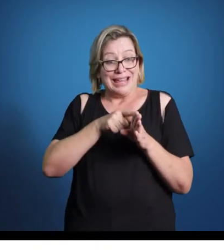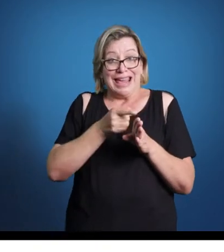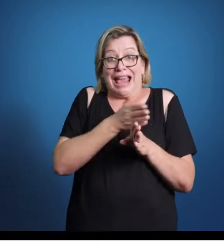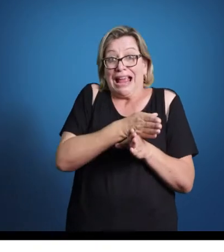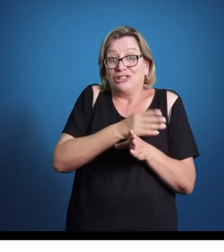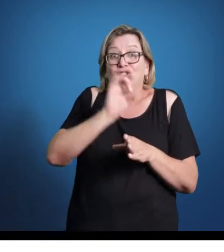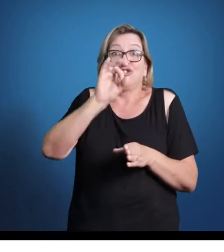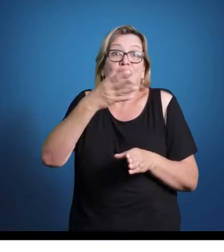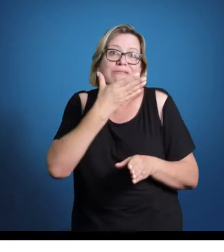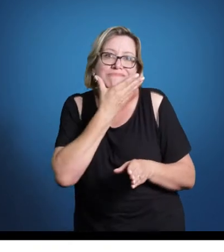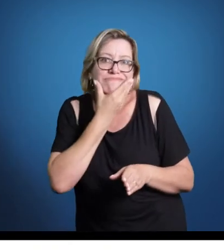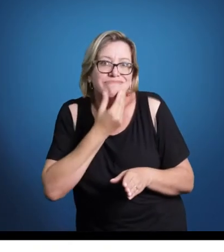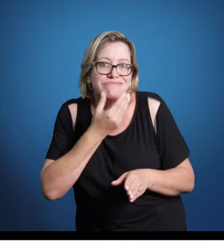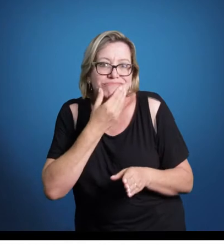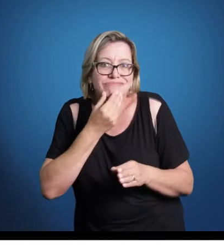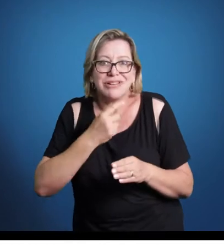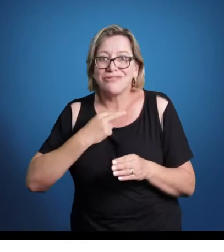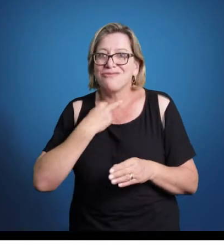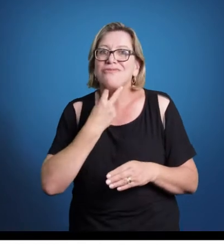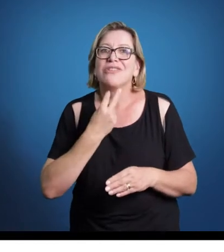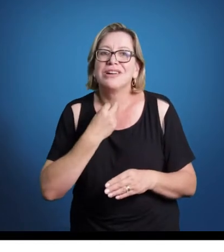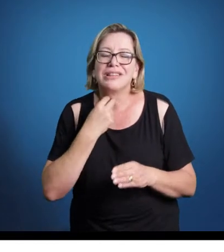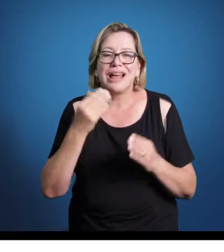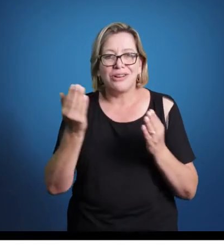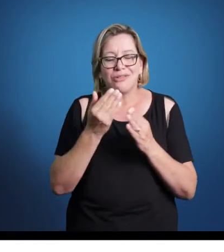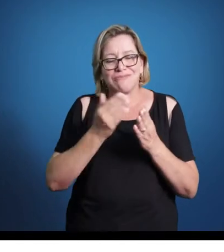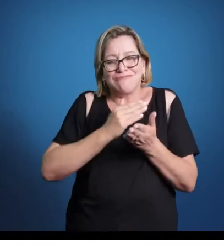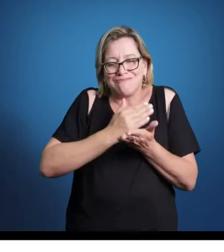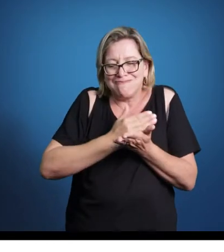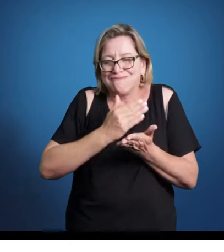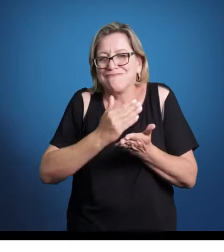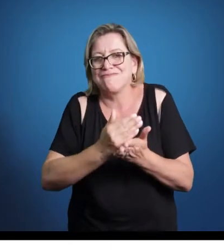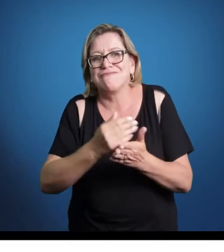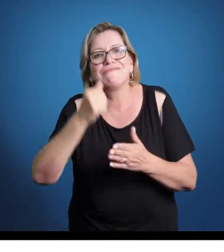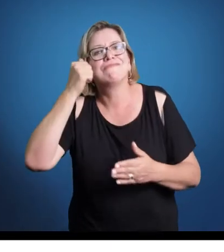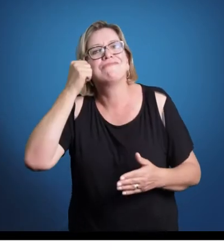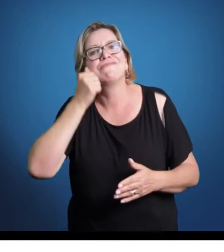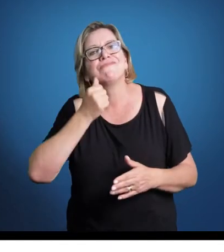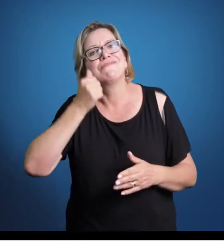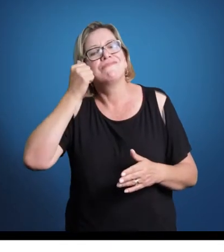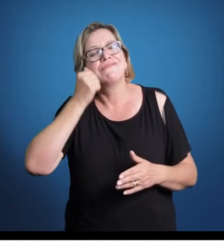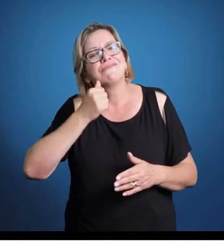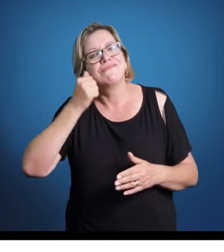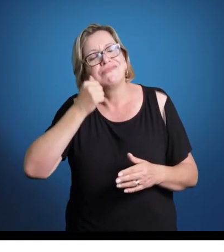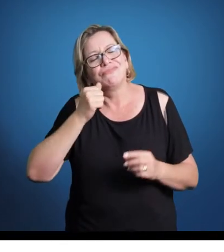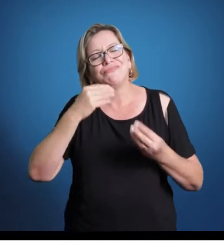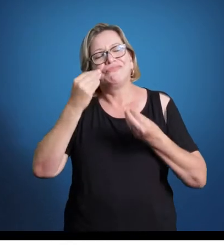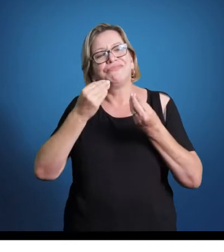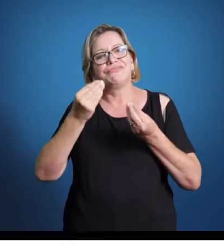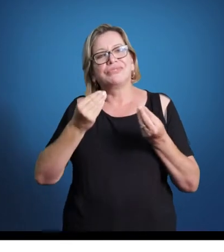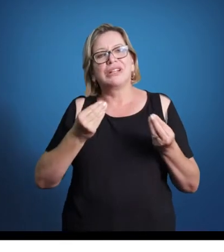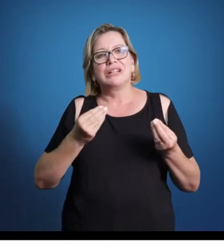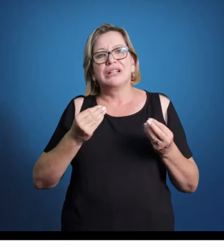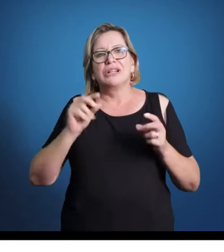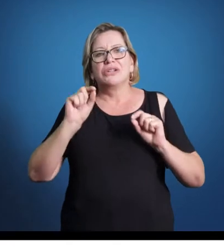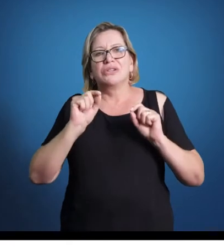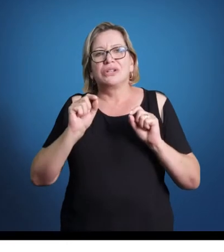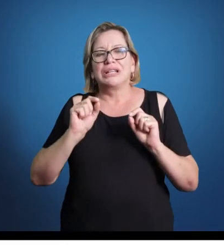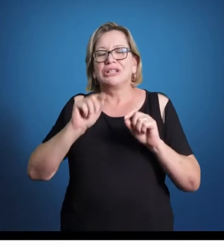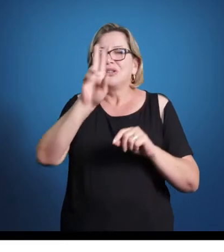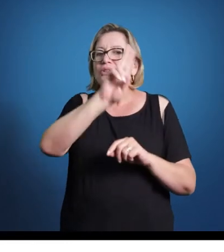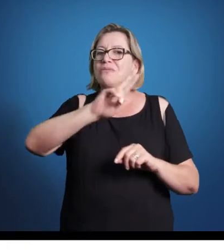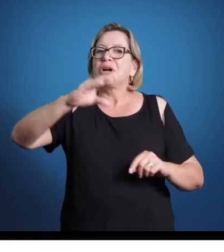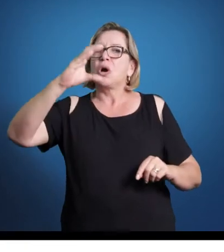se permitia o uso de vozes masculinas, cai por terra, pelo Noirs Nova, e, durante o Renascimento, surge o que nós chamamos de